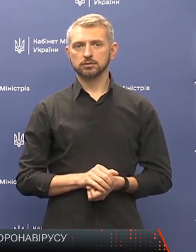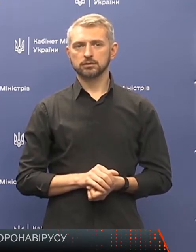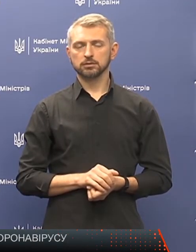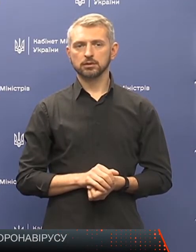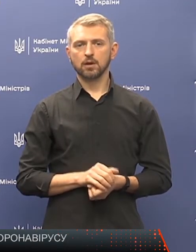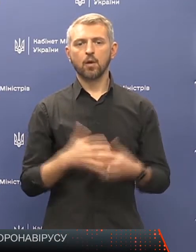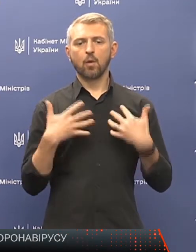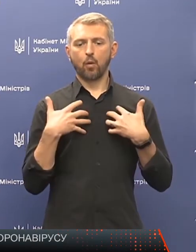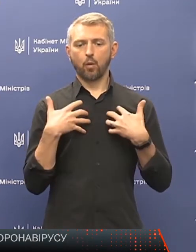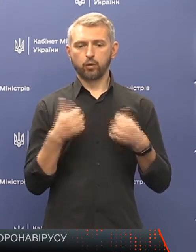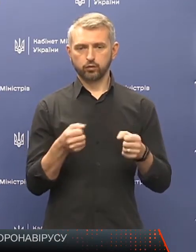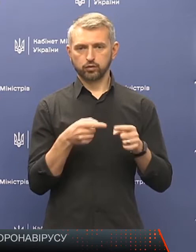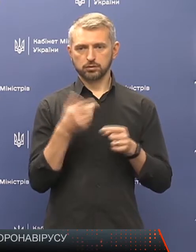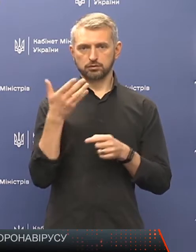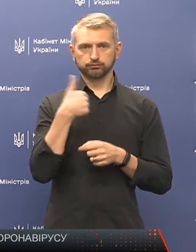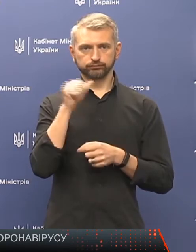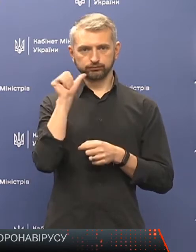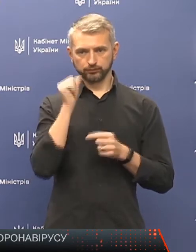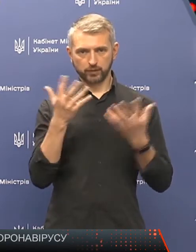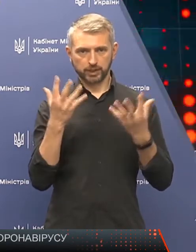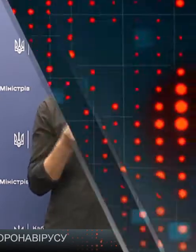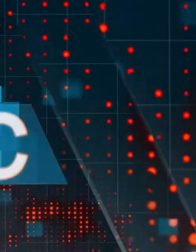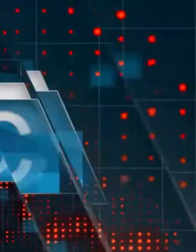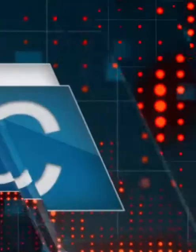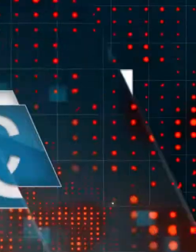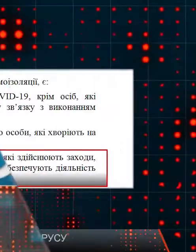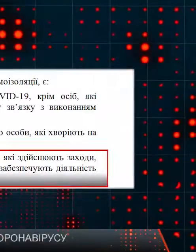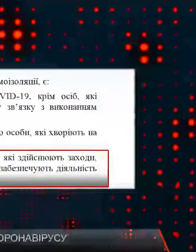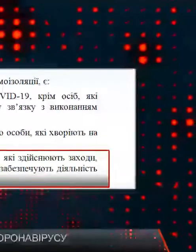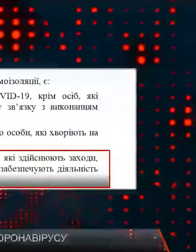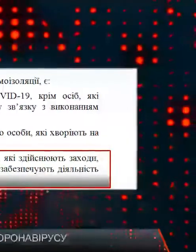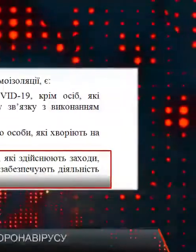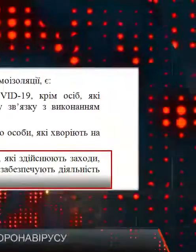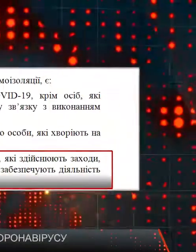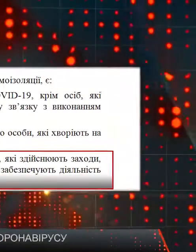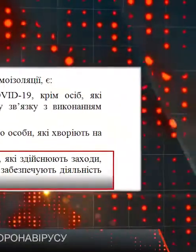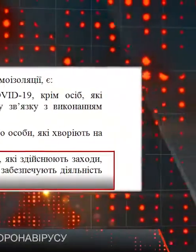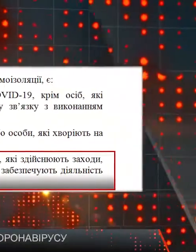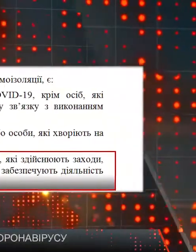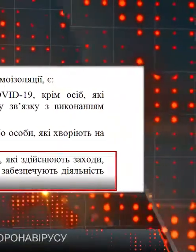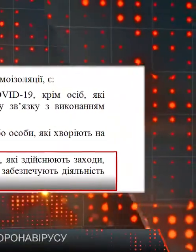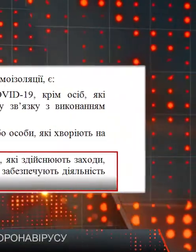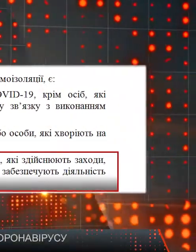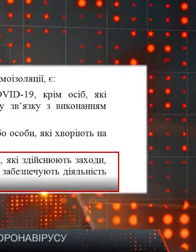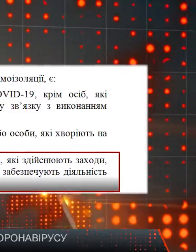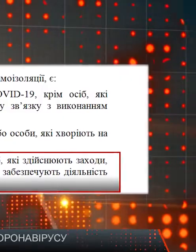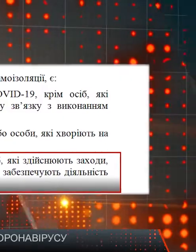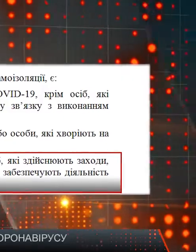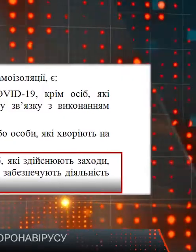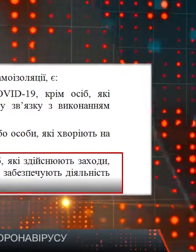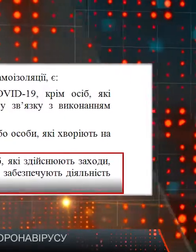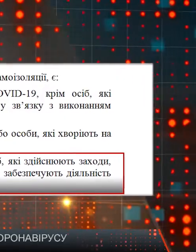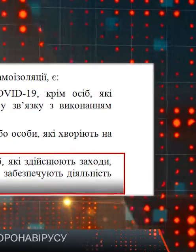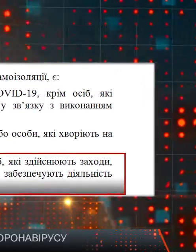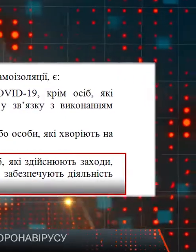Одужало за минулий три особи, померло шість осіб. Сьогодні почали діяти посилені заходи карантину. Постановою